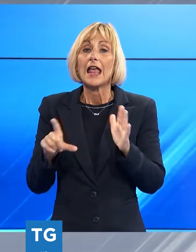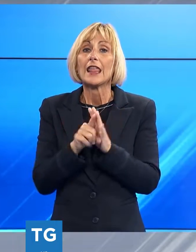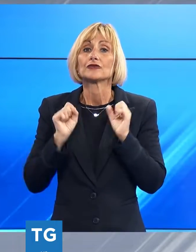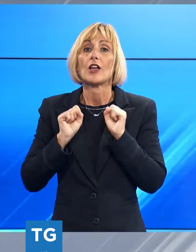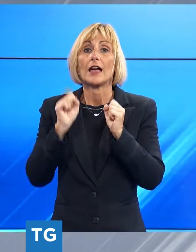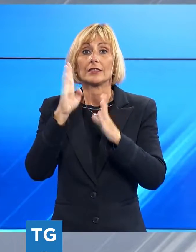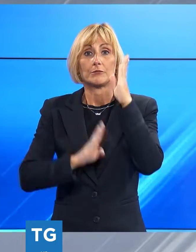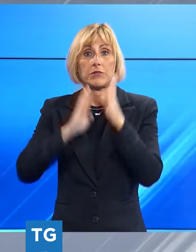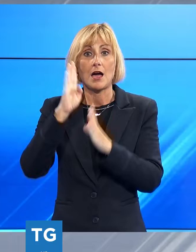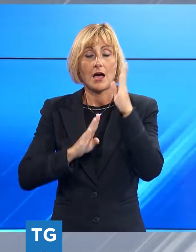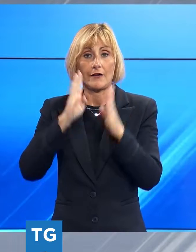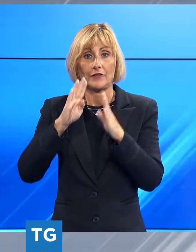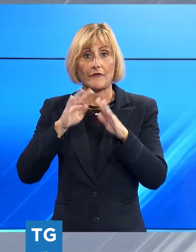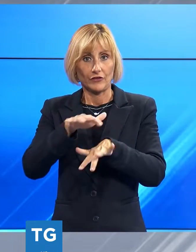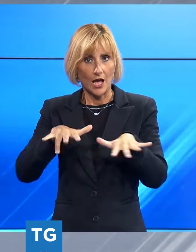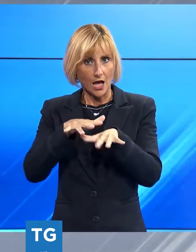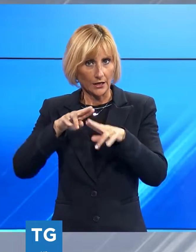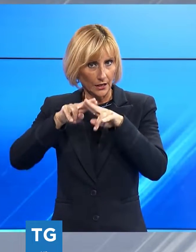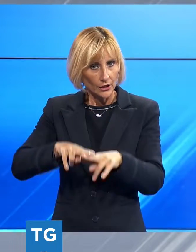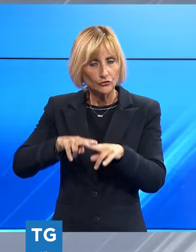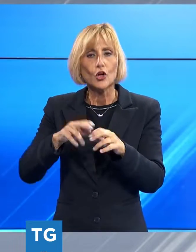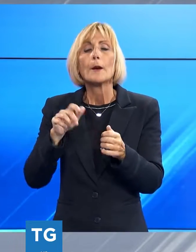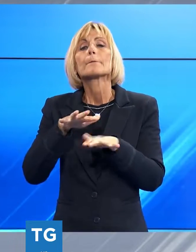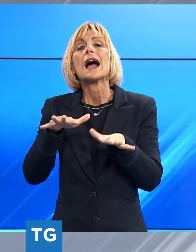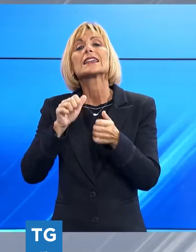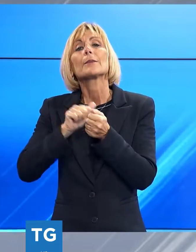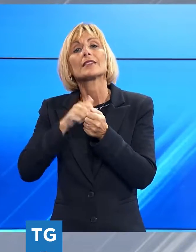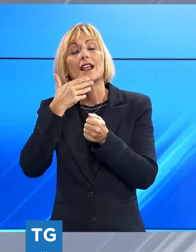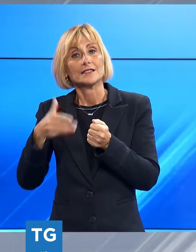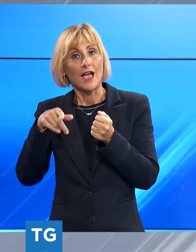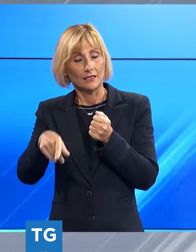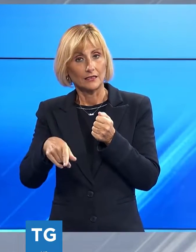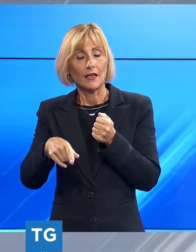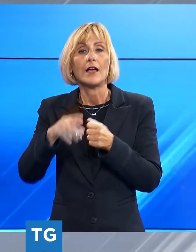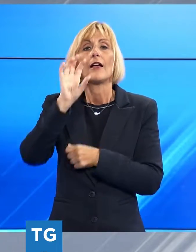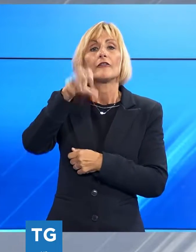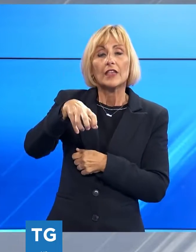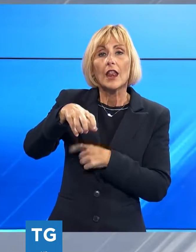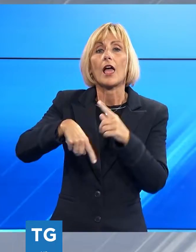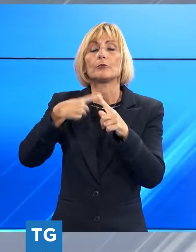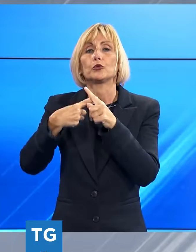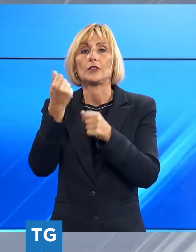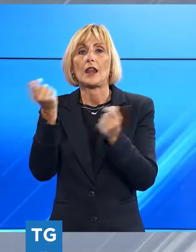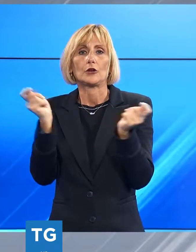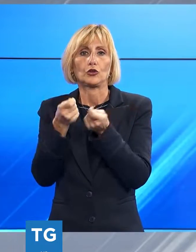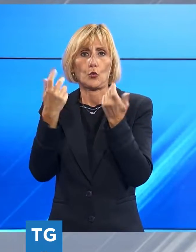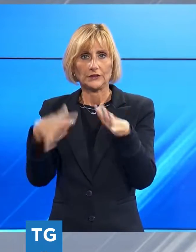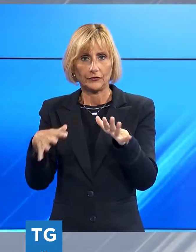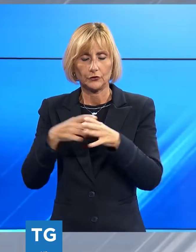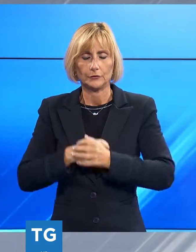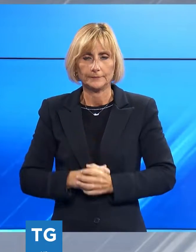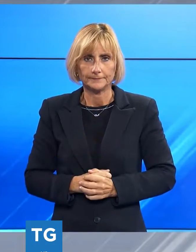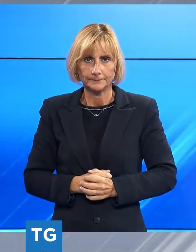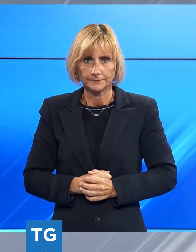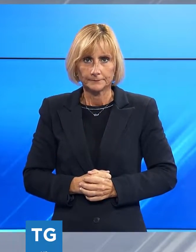Versilia, esattamente a Marina di Pietrasanta, sequestrata villa e anche denaro. I militari